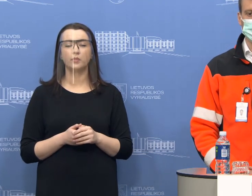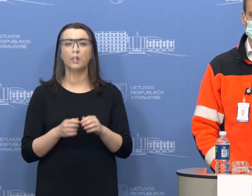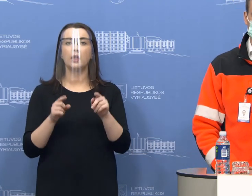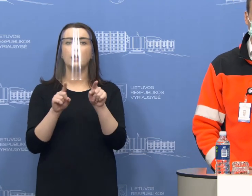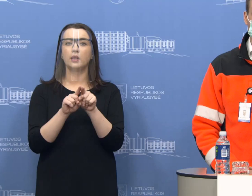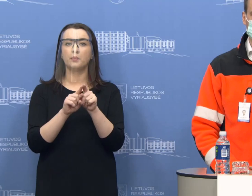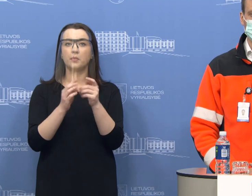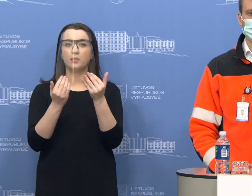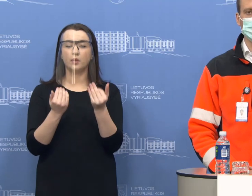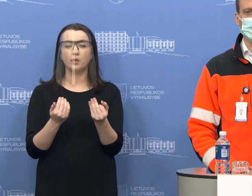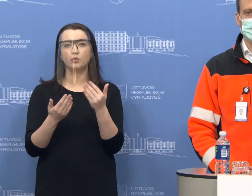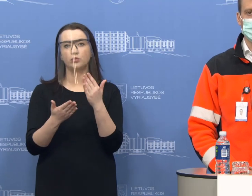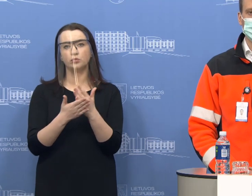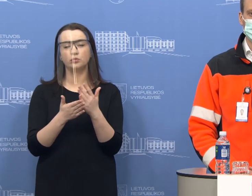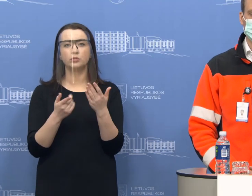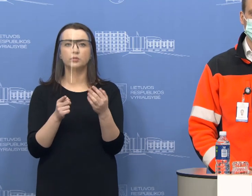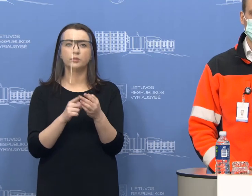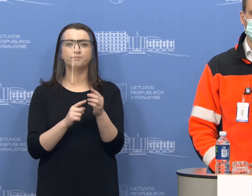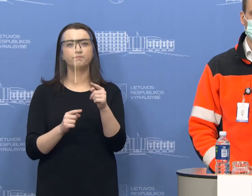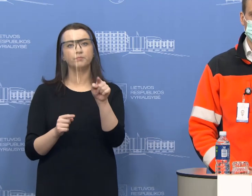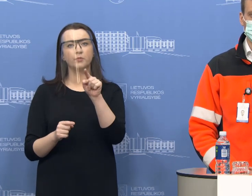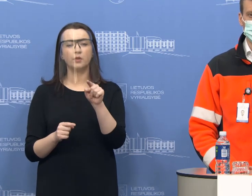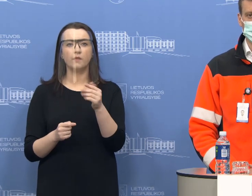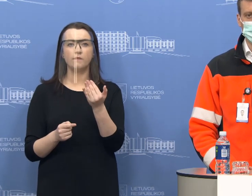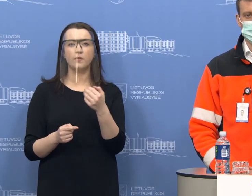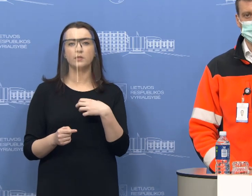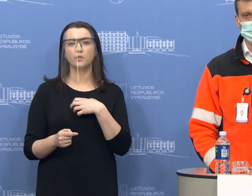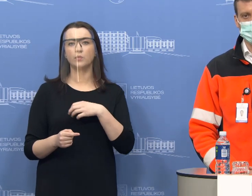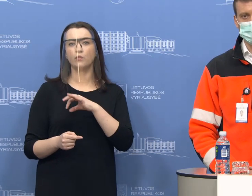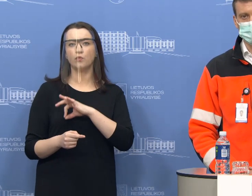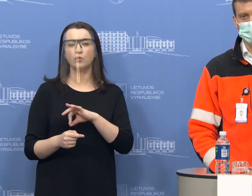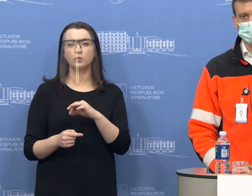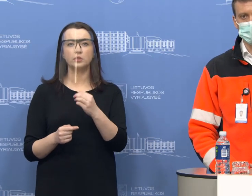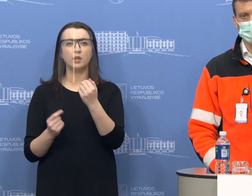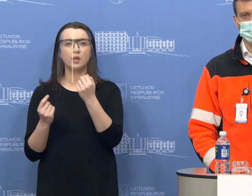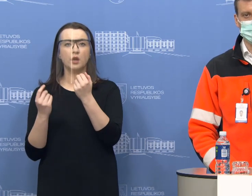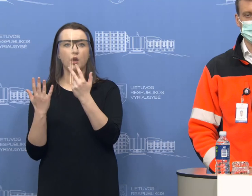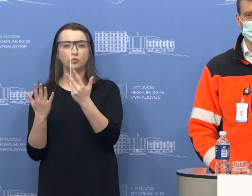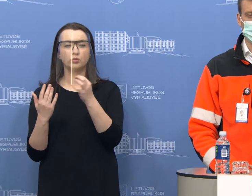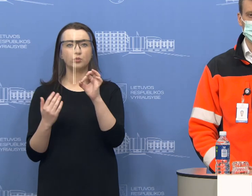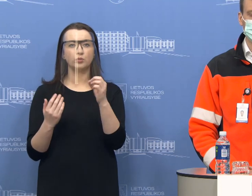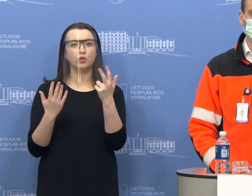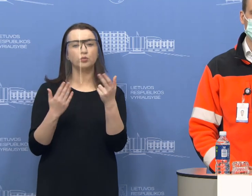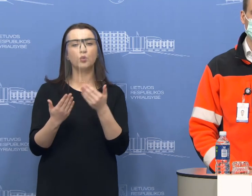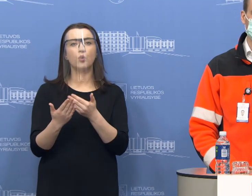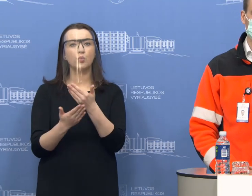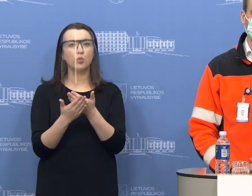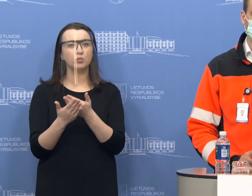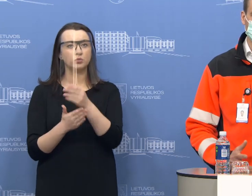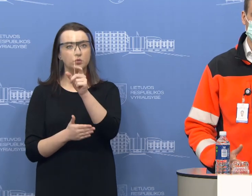Na, ir dabar pastarojų metu vienas svarbesnių funkcijų, tai 1808 konsultantai